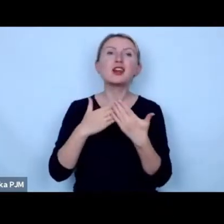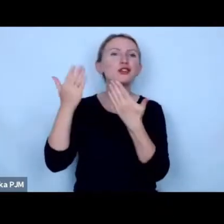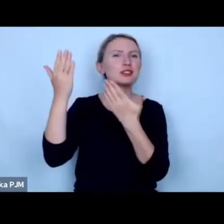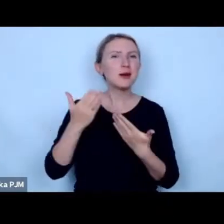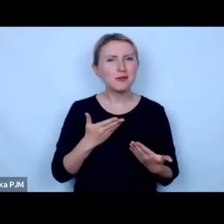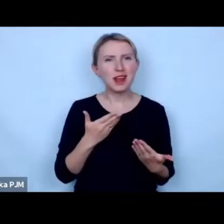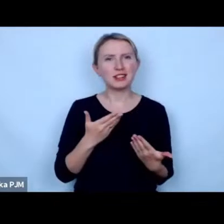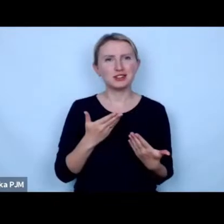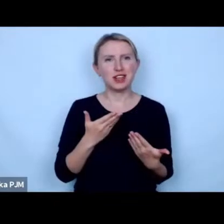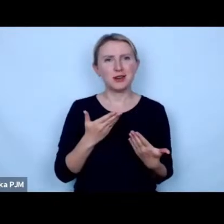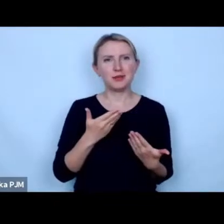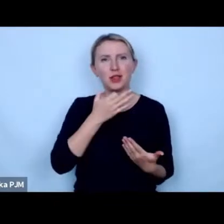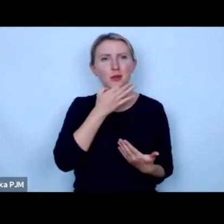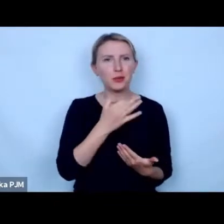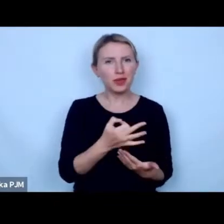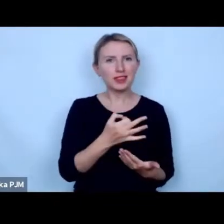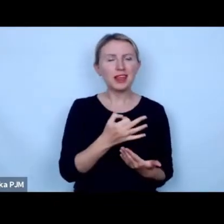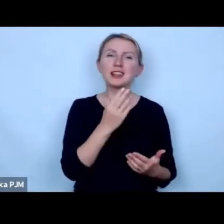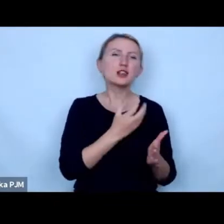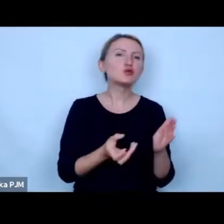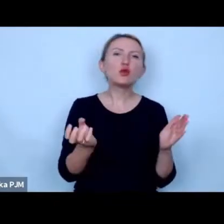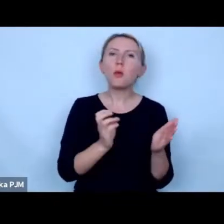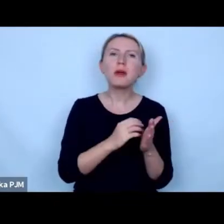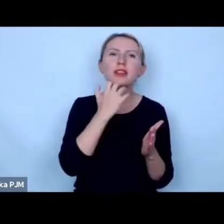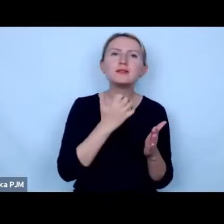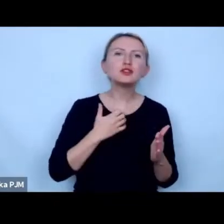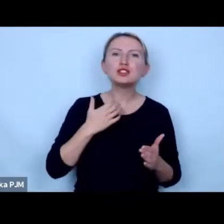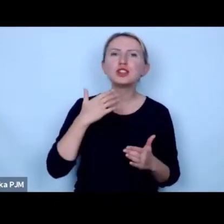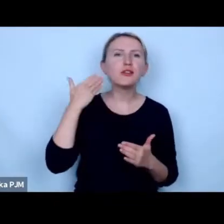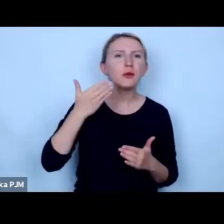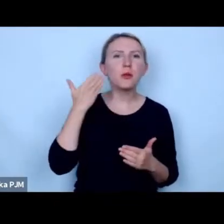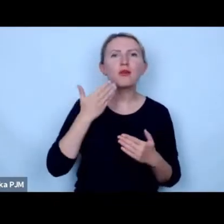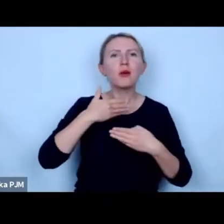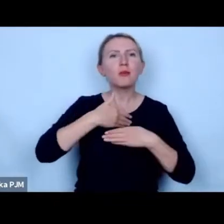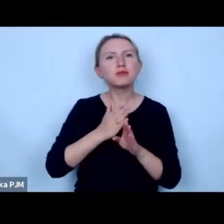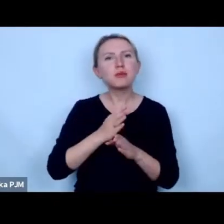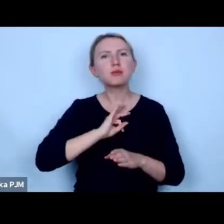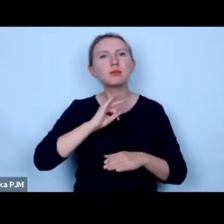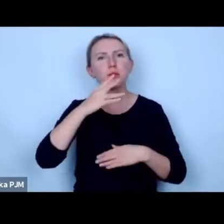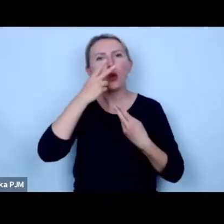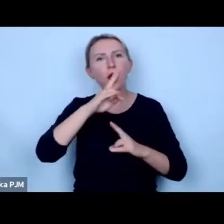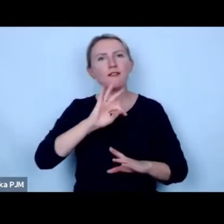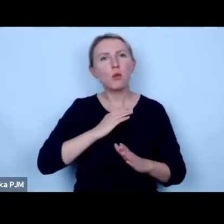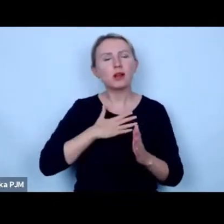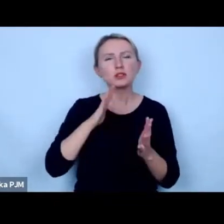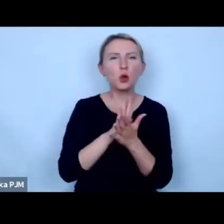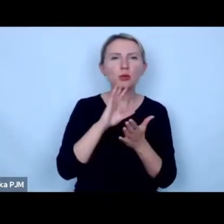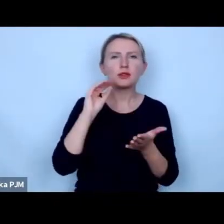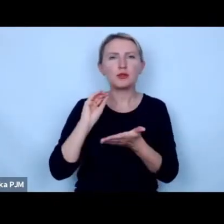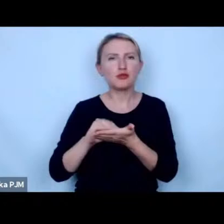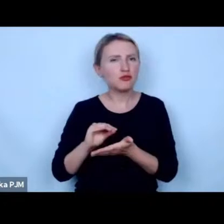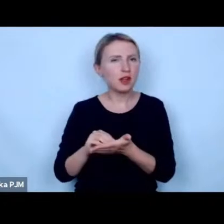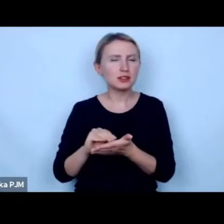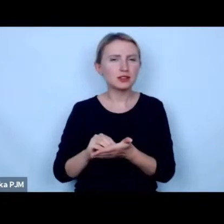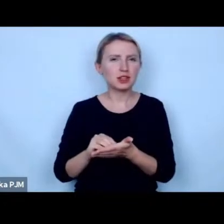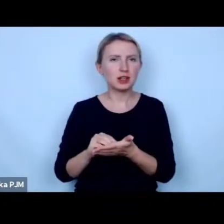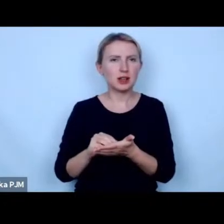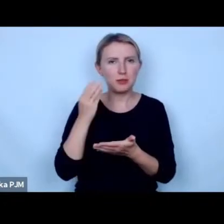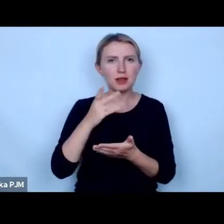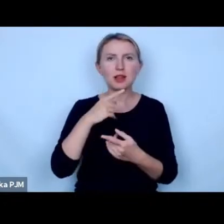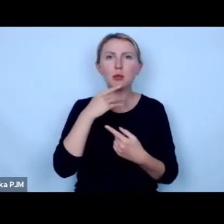zapraszam do zadania pytania skomentowania wcześniejszych wypowiedzi podzielenia się swoim opinią doświadczeniem będę